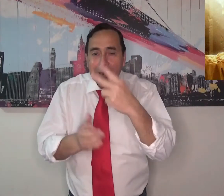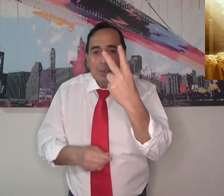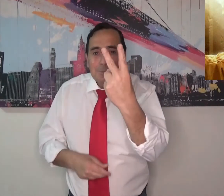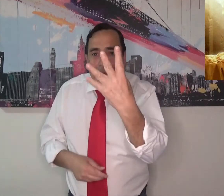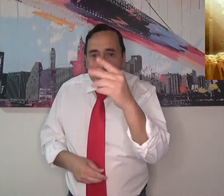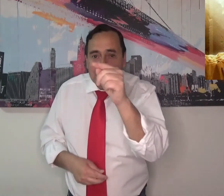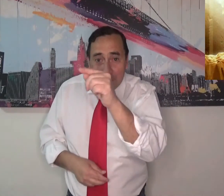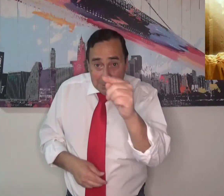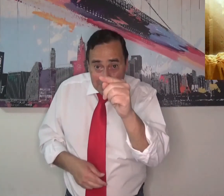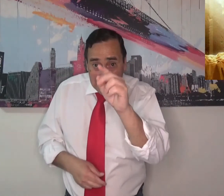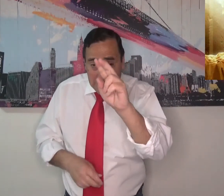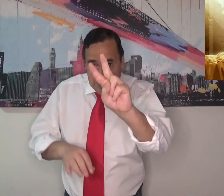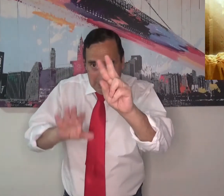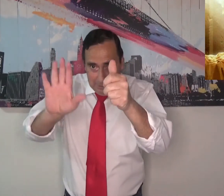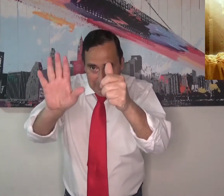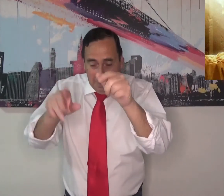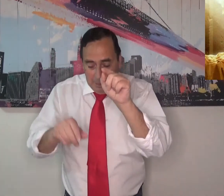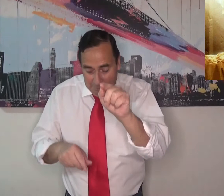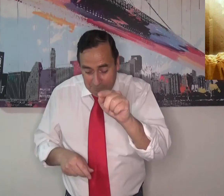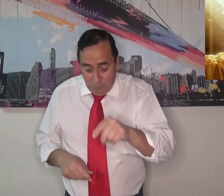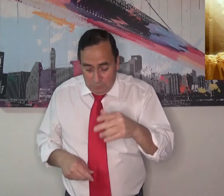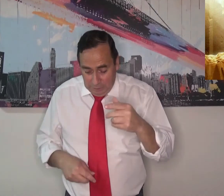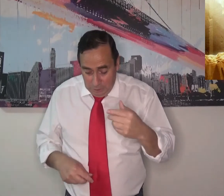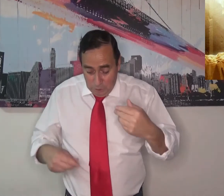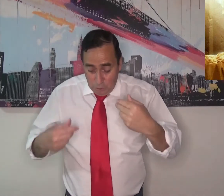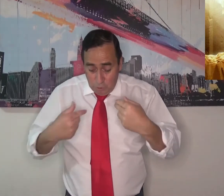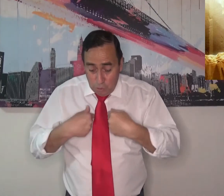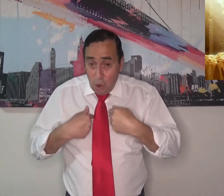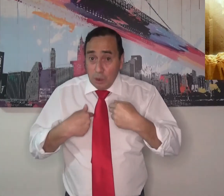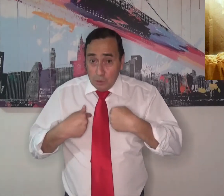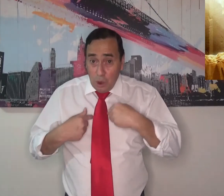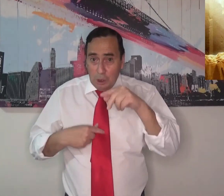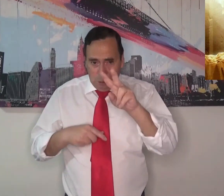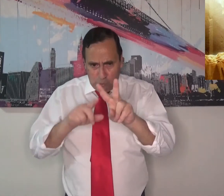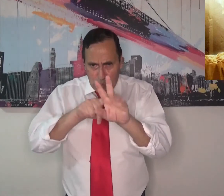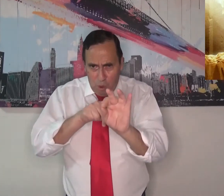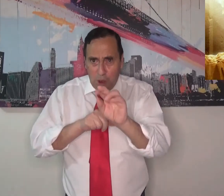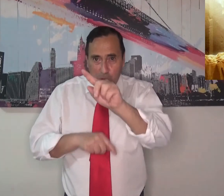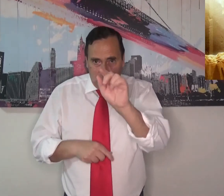haya sido capaz de resucitar. Vemos en Juan, en el libro de Juan,